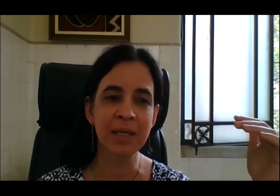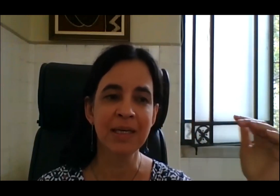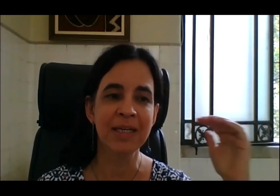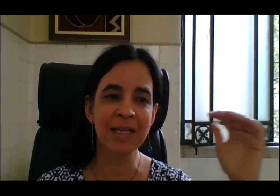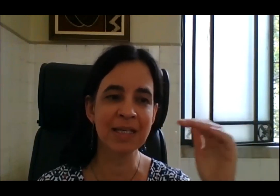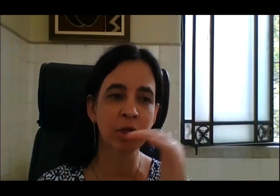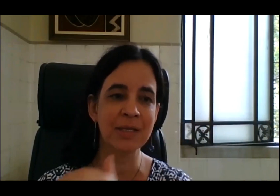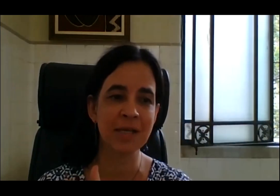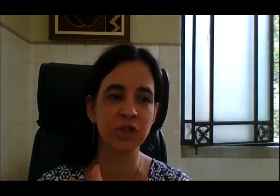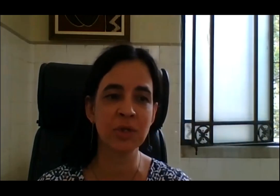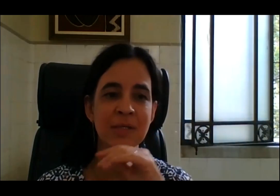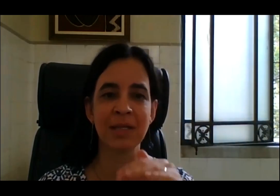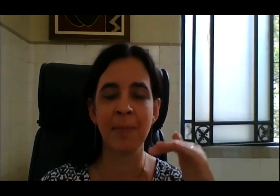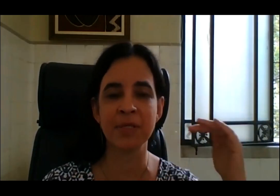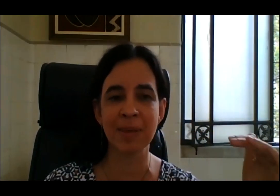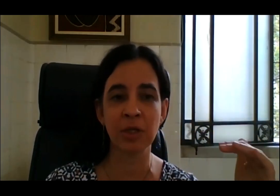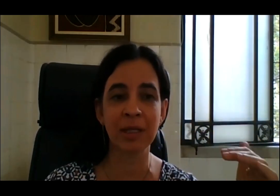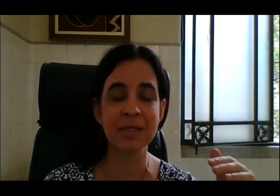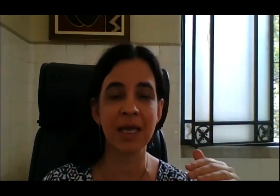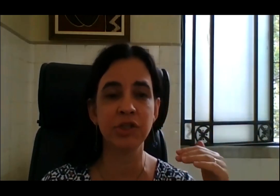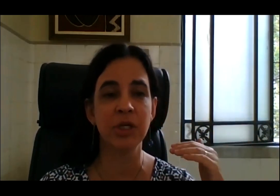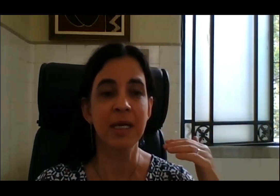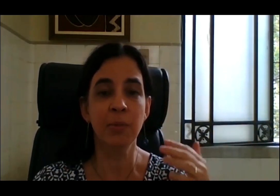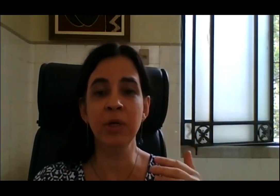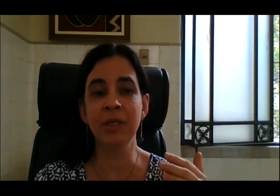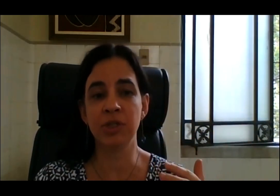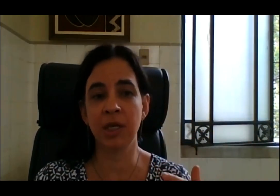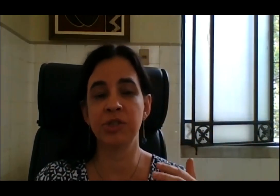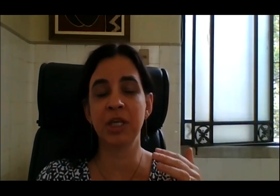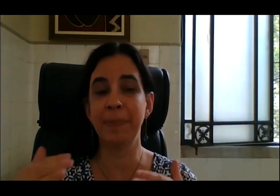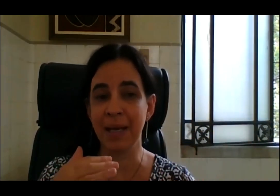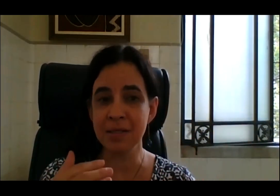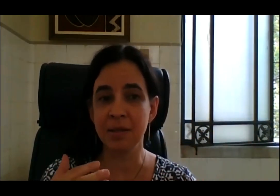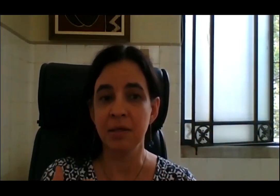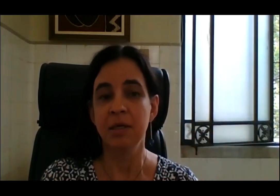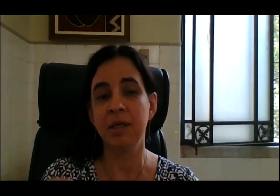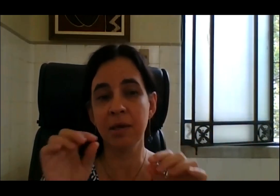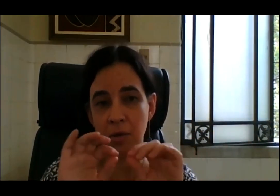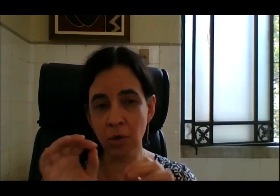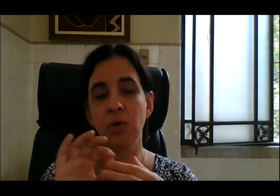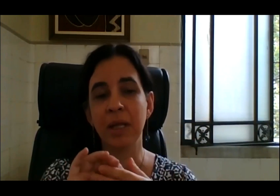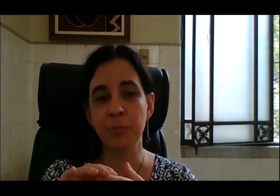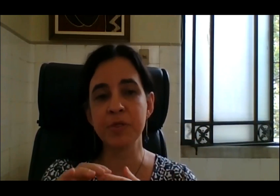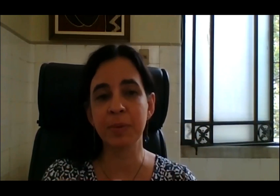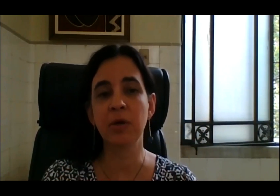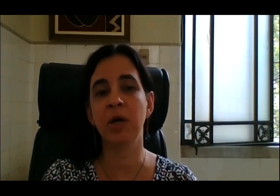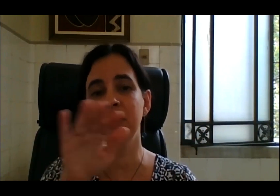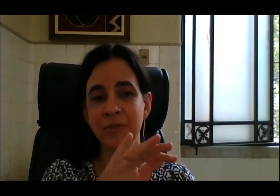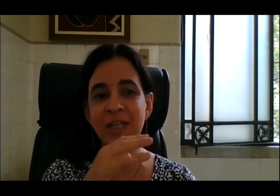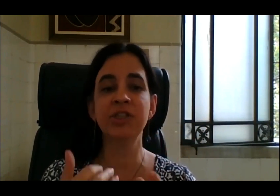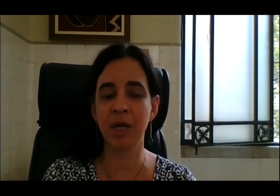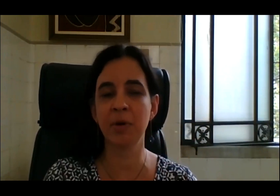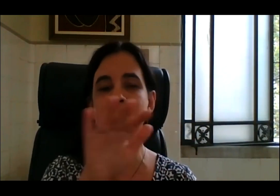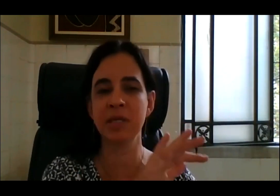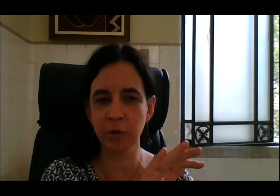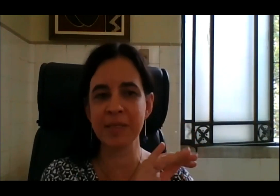mínima, que tem que ser a nota 7 em todas as etapas, mas a nota 7. Muita gente que passa, que colocou lá a opção pela cota,